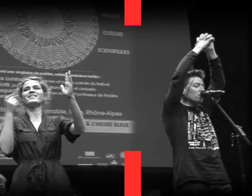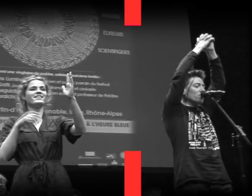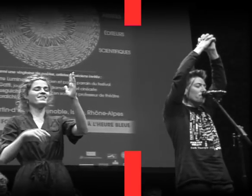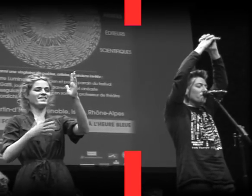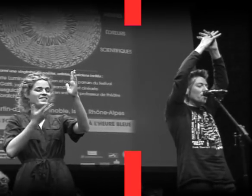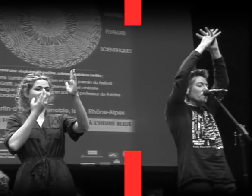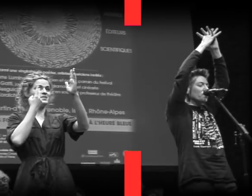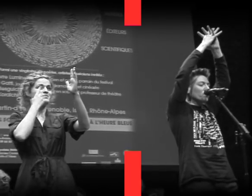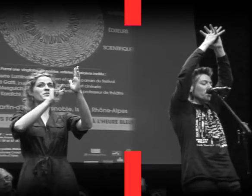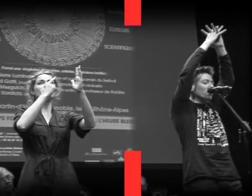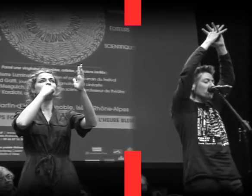Je n pas vu ta main s'ouvrir.